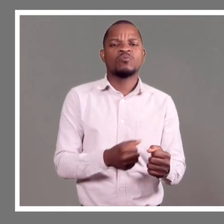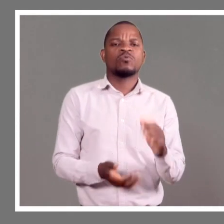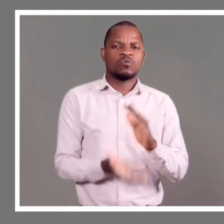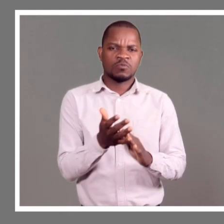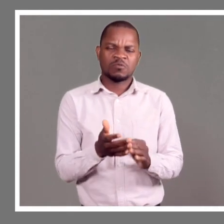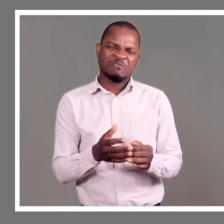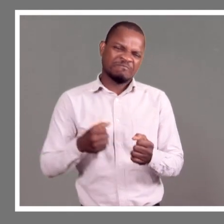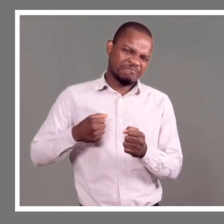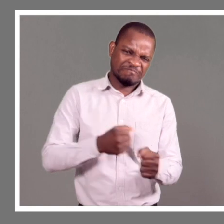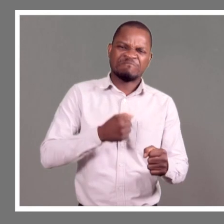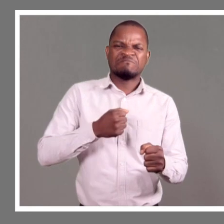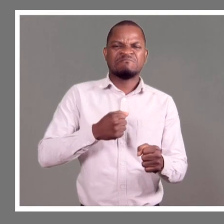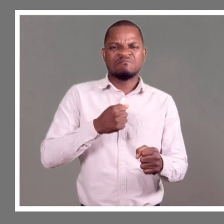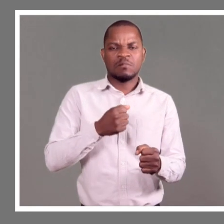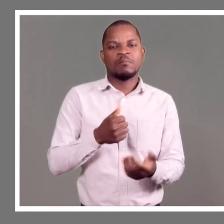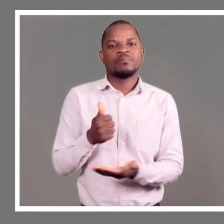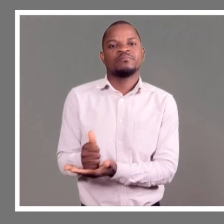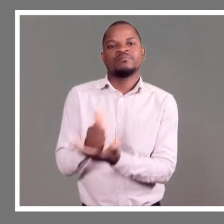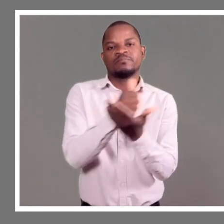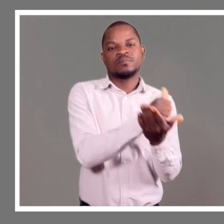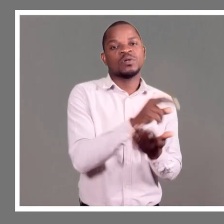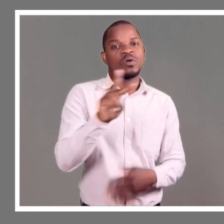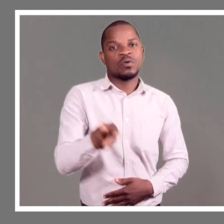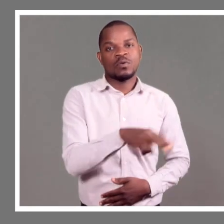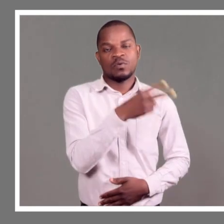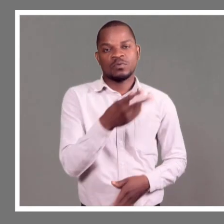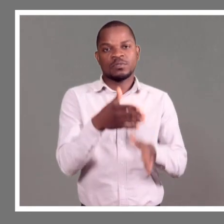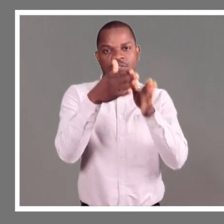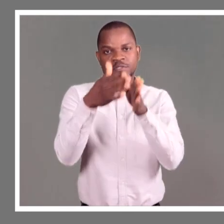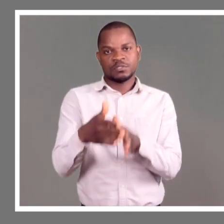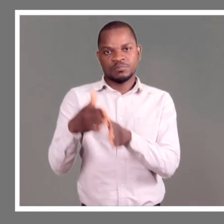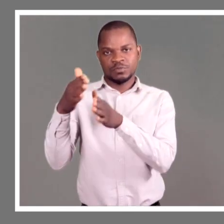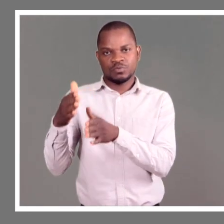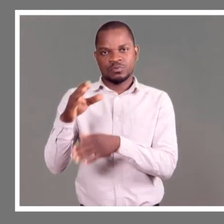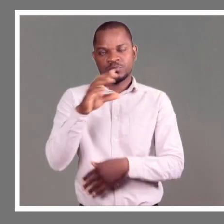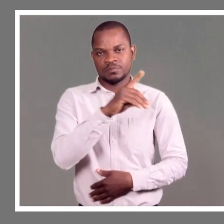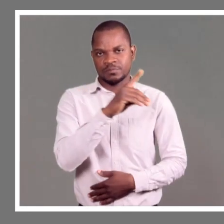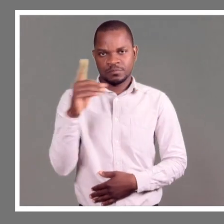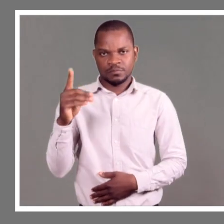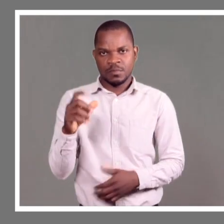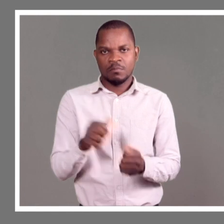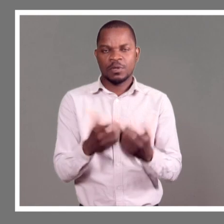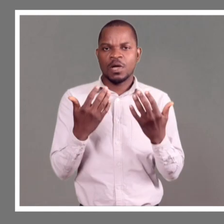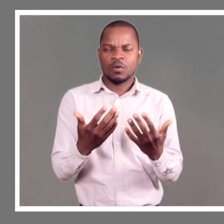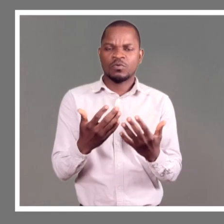madeiras, começo a fazer essa material de compensação para ajudar as pessoas. Neste momento, estou a fazer